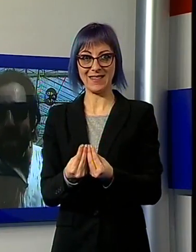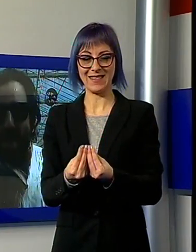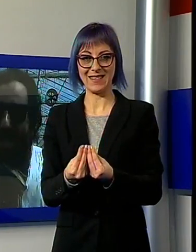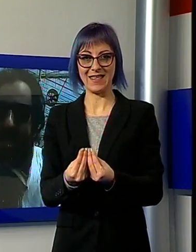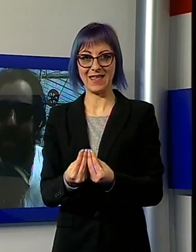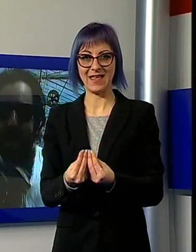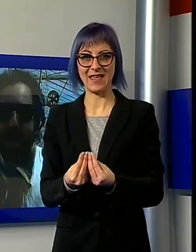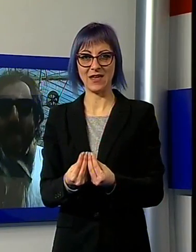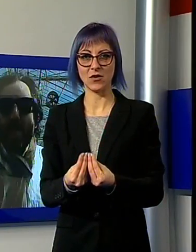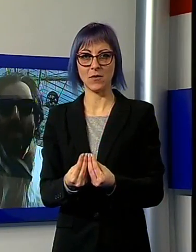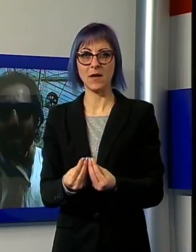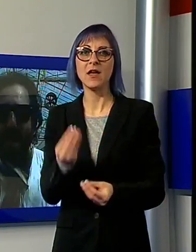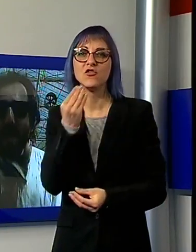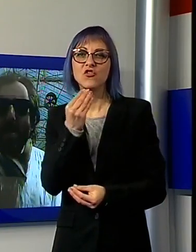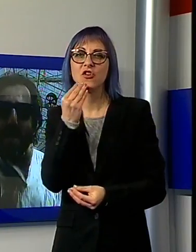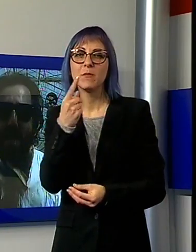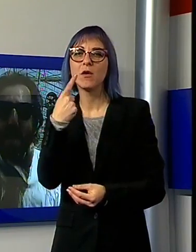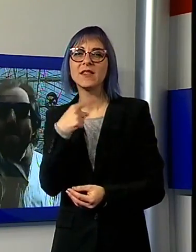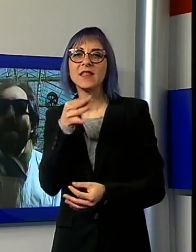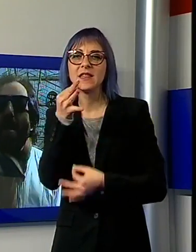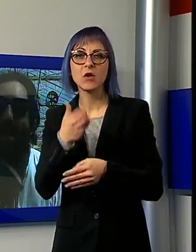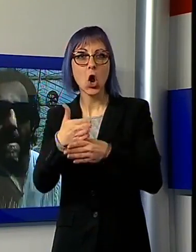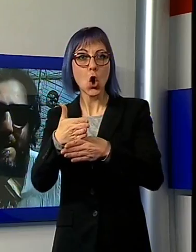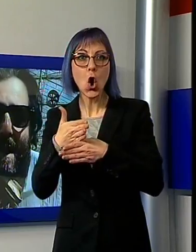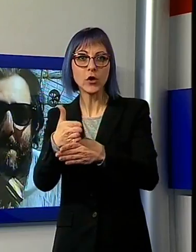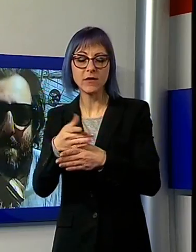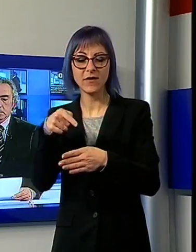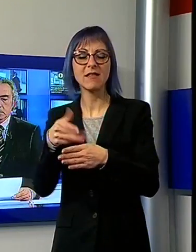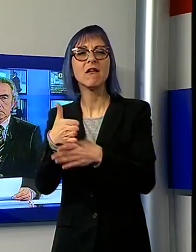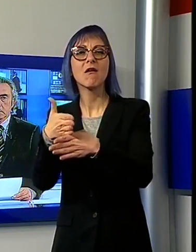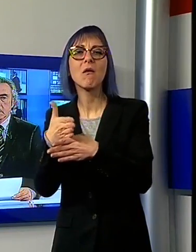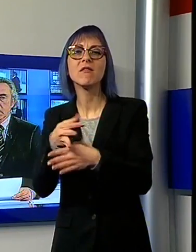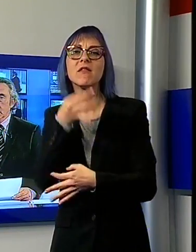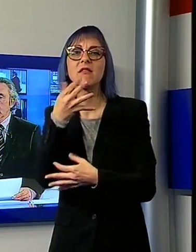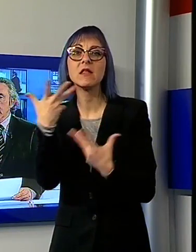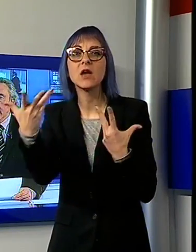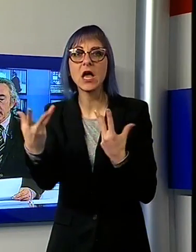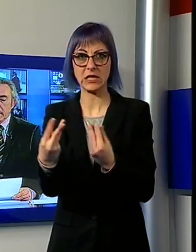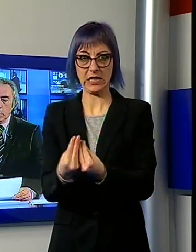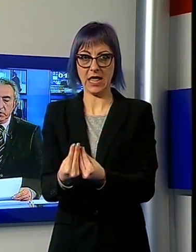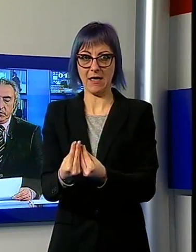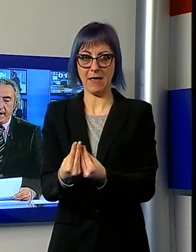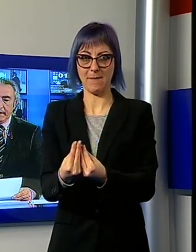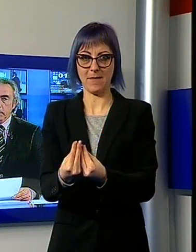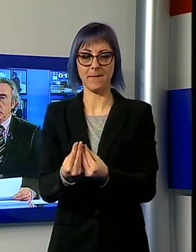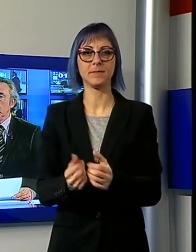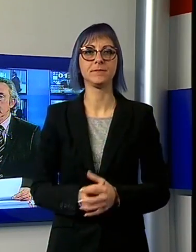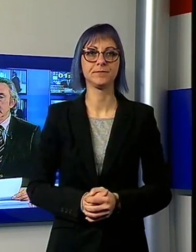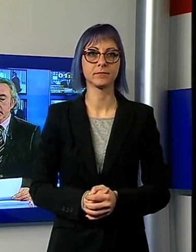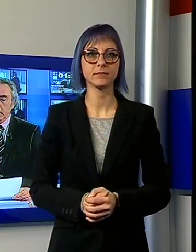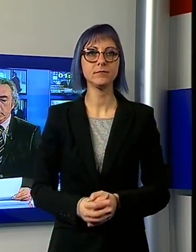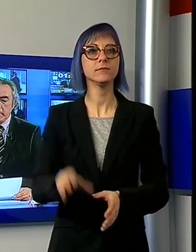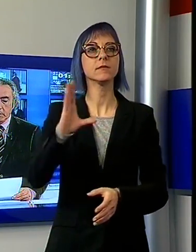condivisione, quindi condividere significa stare insieme. Sarà Carlo Biffani il